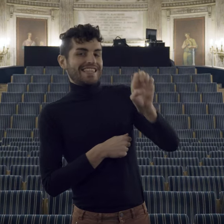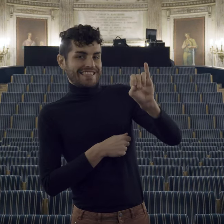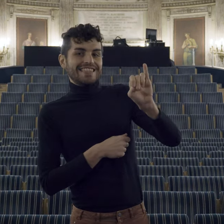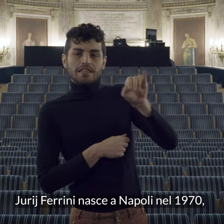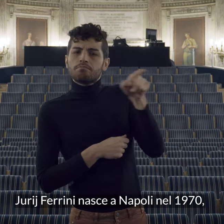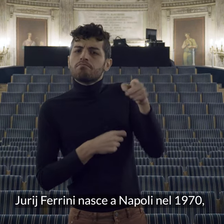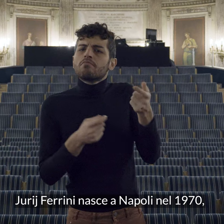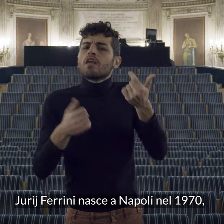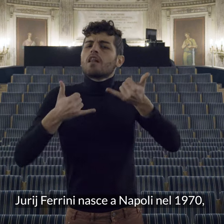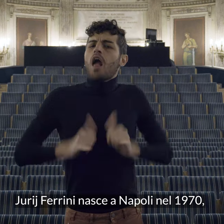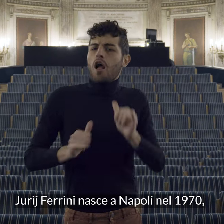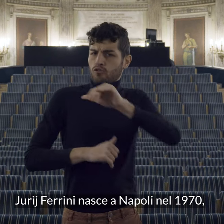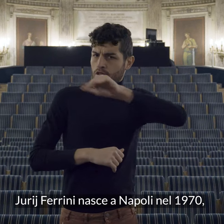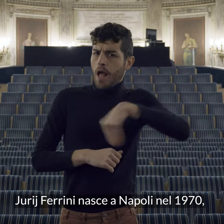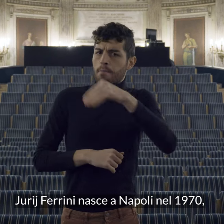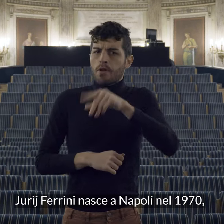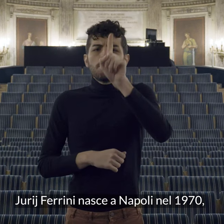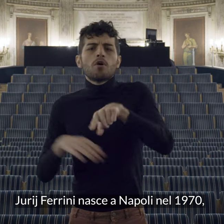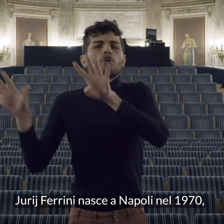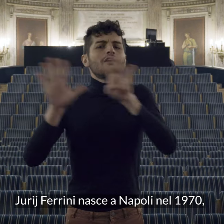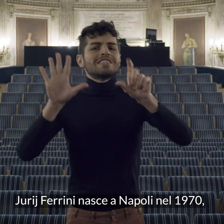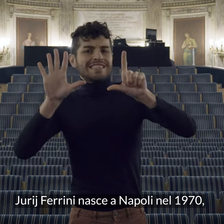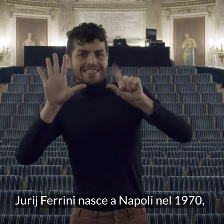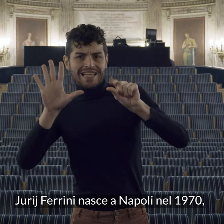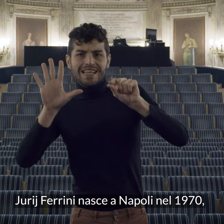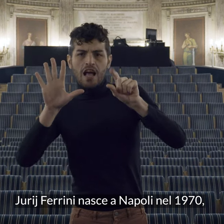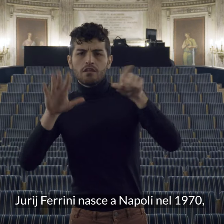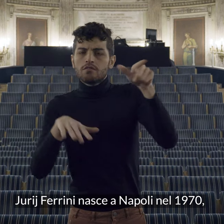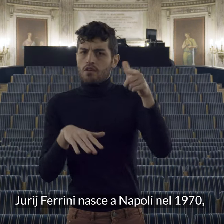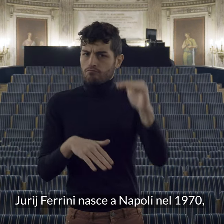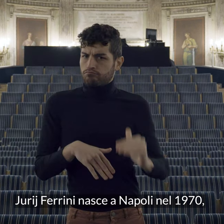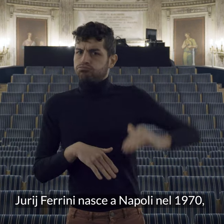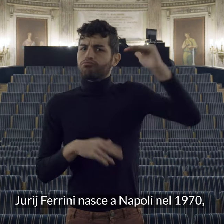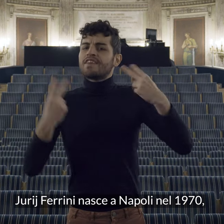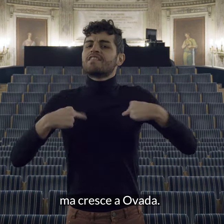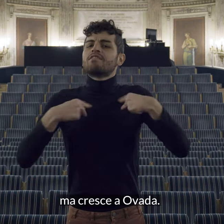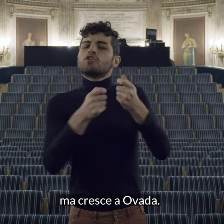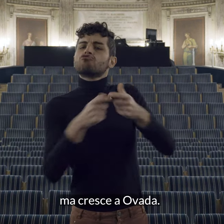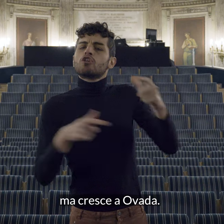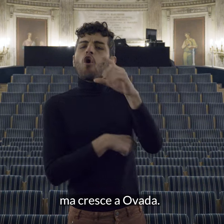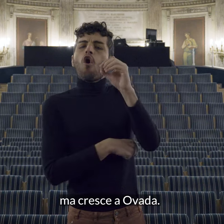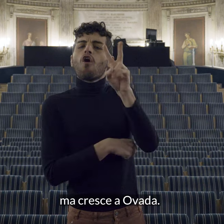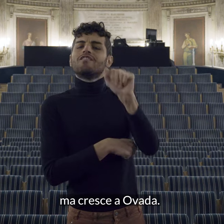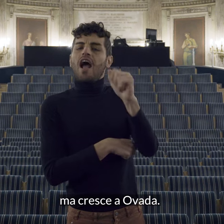iuri ferrini nasce a napoli nel 1970 ma cresce a ovada